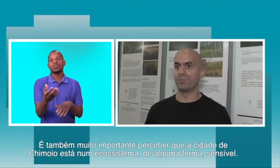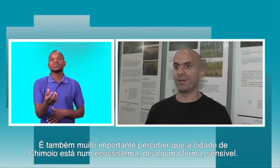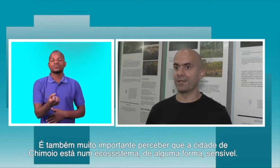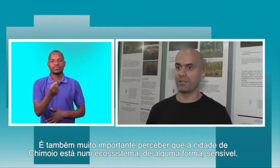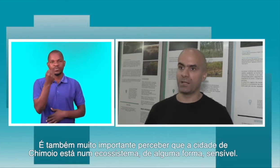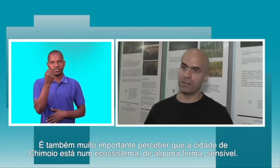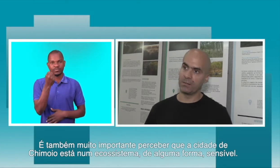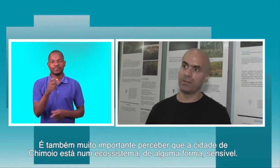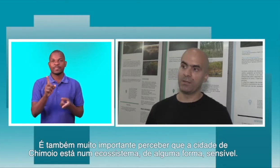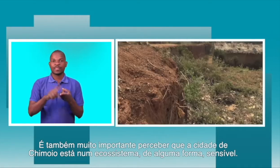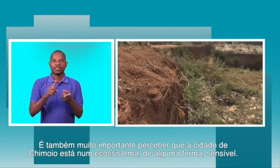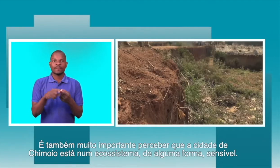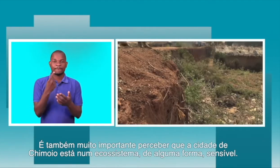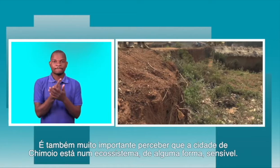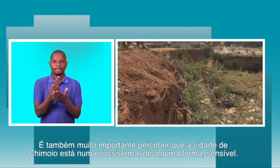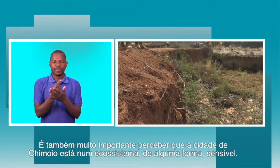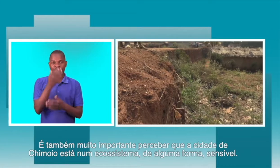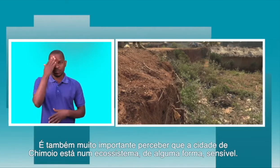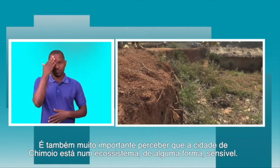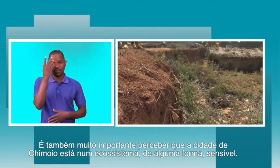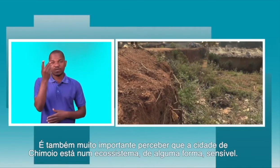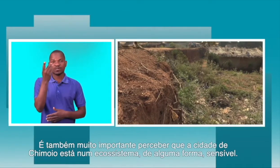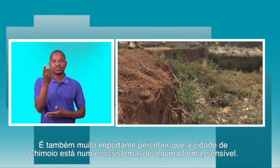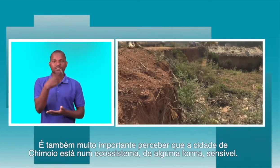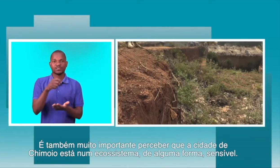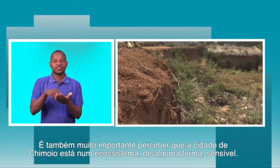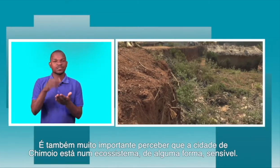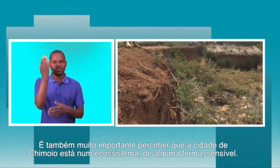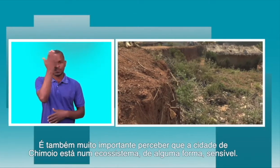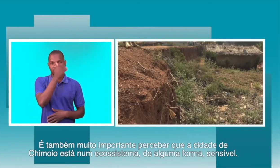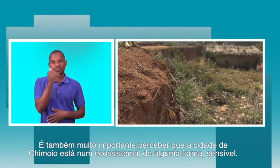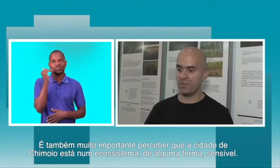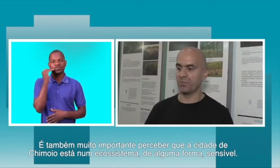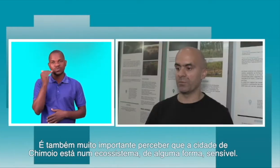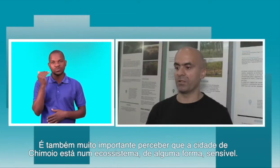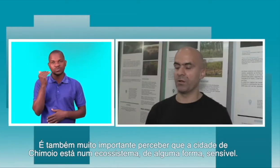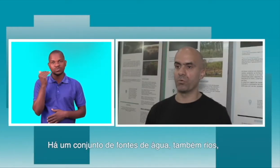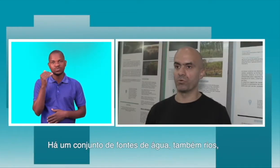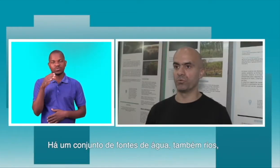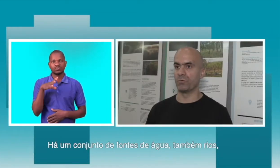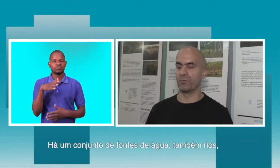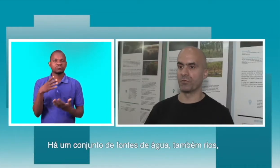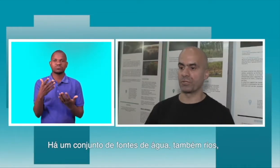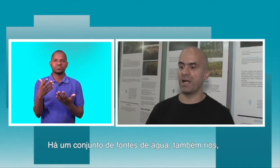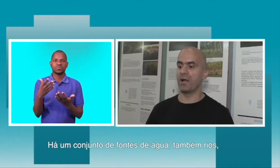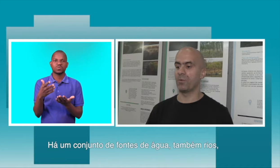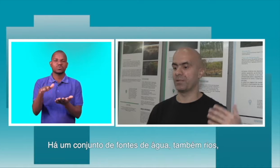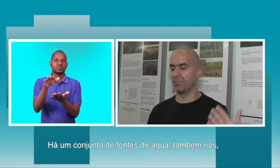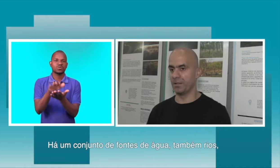está instalada num ecossistema de alguma forma sensível. Portanto, há um conjunto de fontes de água, há também